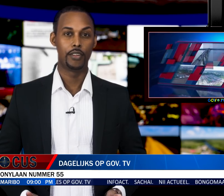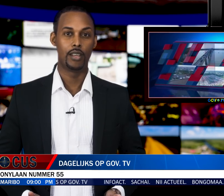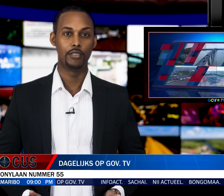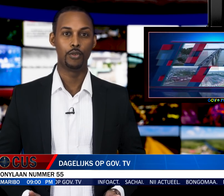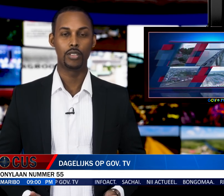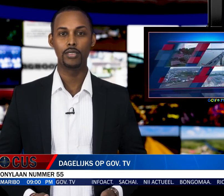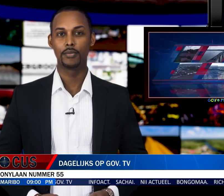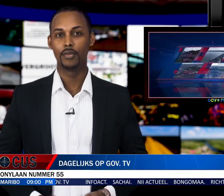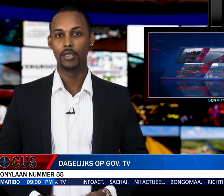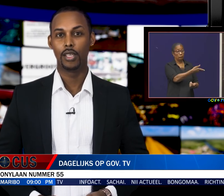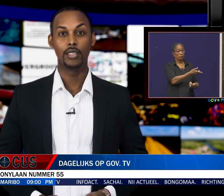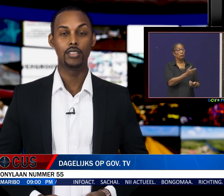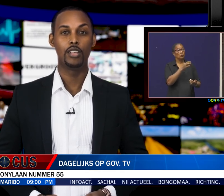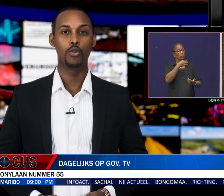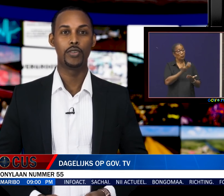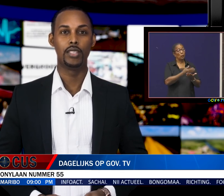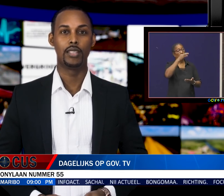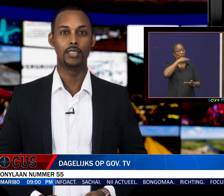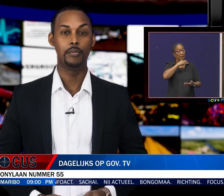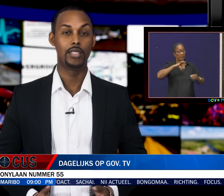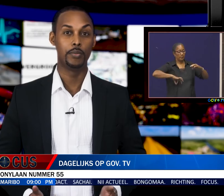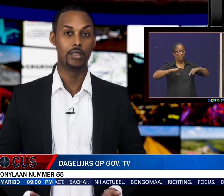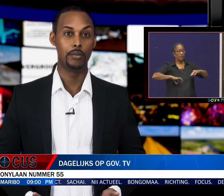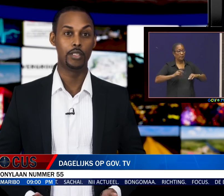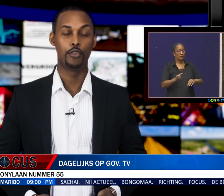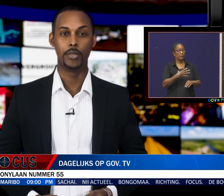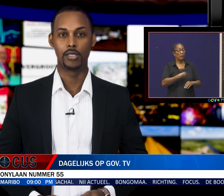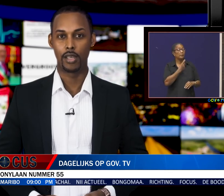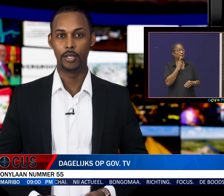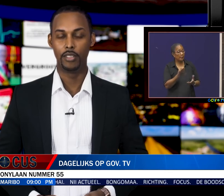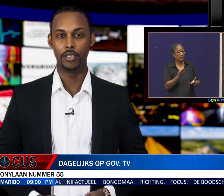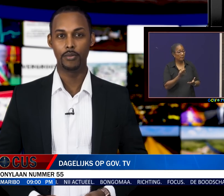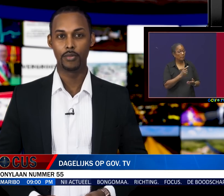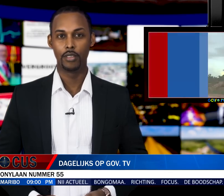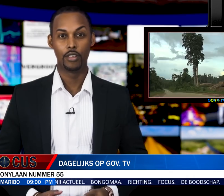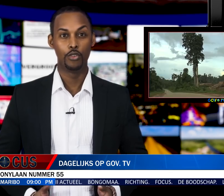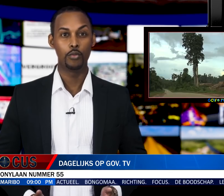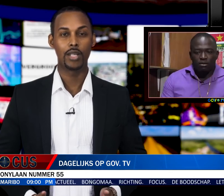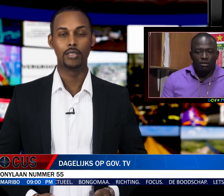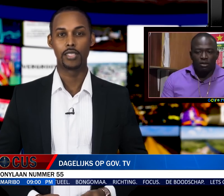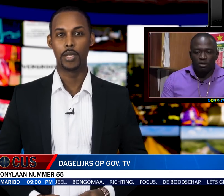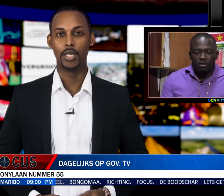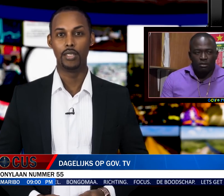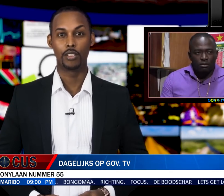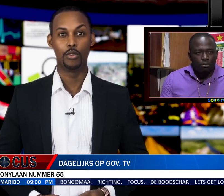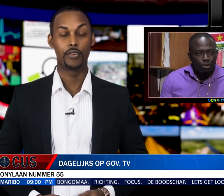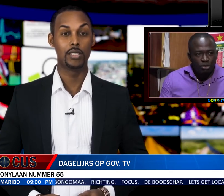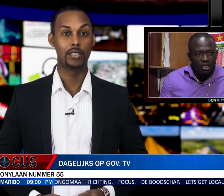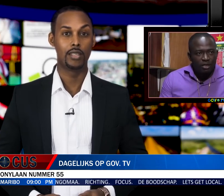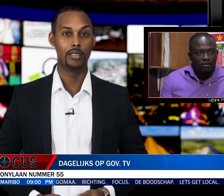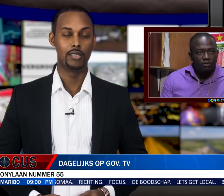Vandaag in Focus. Het Nationaal COVID-19 Management Team informeert samenleving. Nieuwbakken SBB